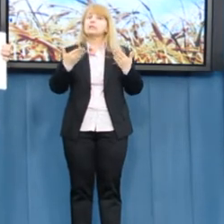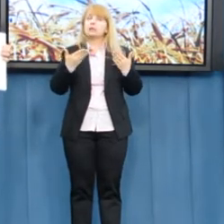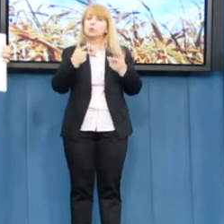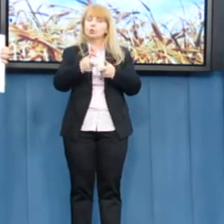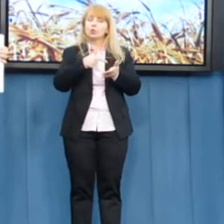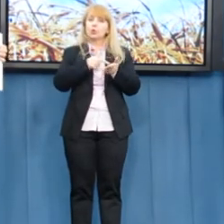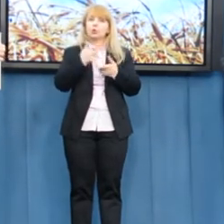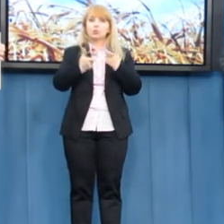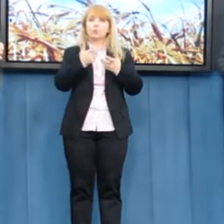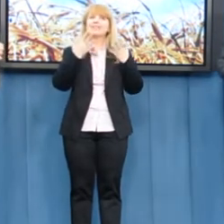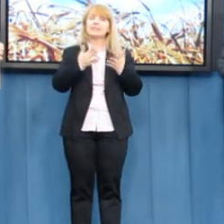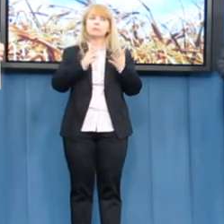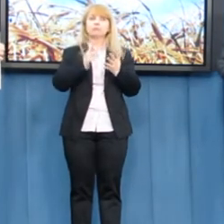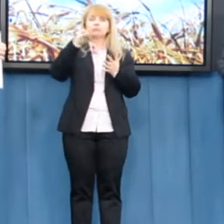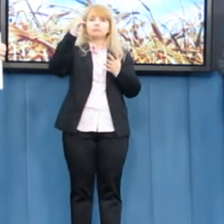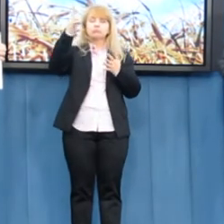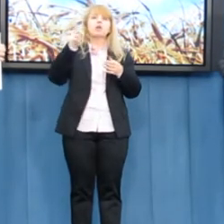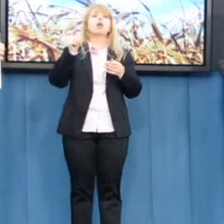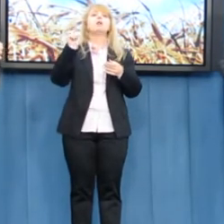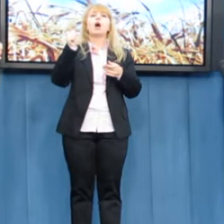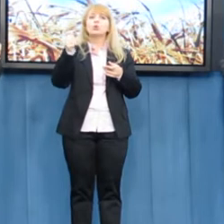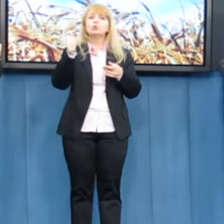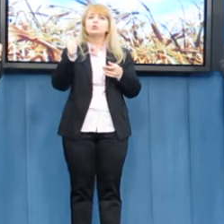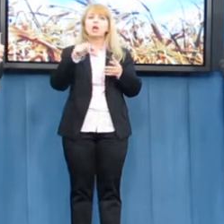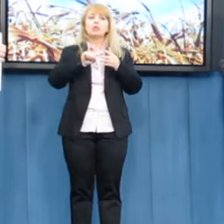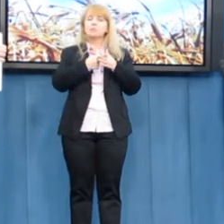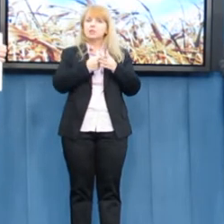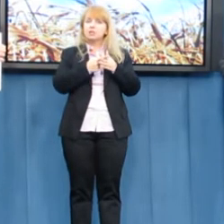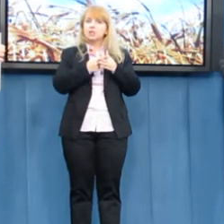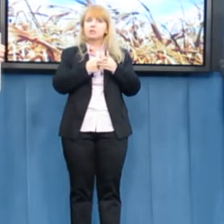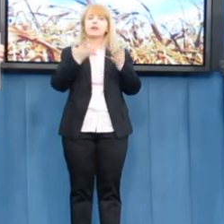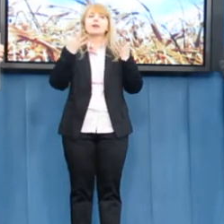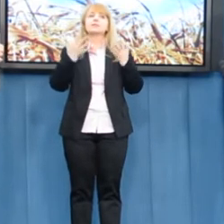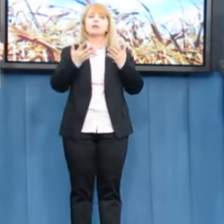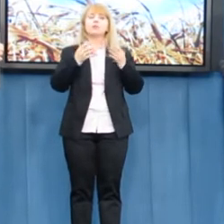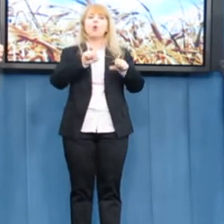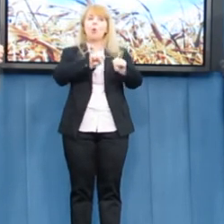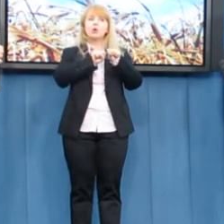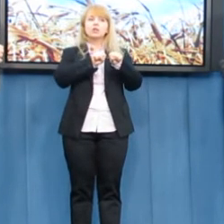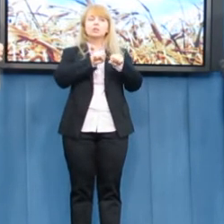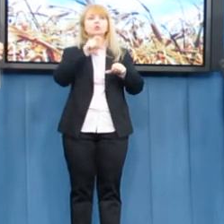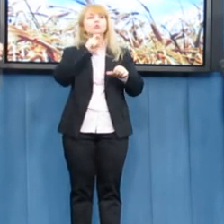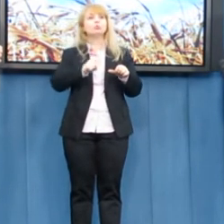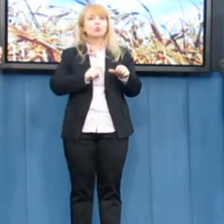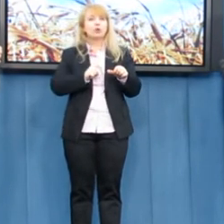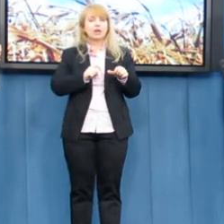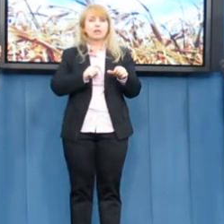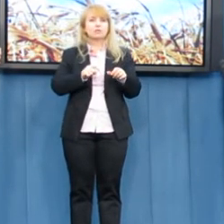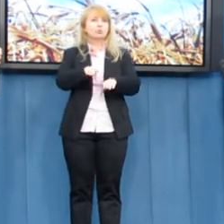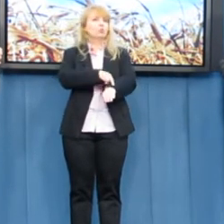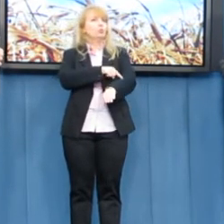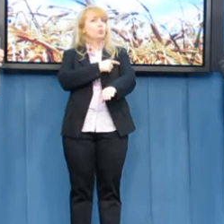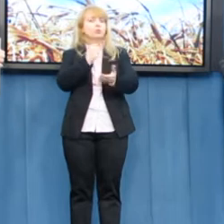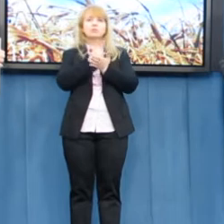po pierwsze jakości administracji, po drugie ograniczenia biurokracji, po trzecie wreszcie